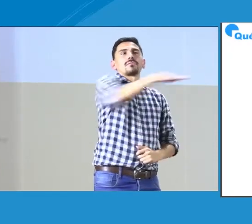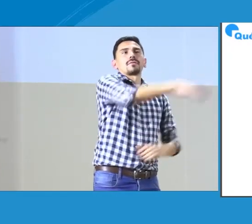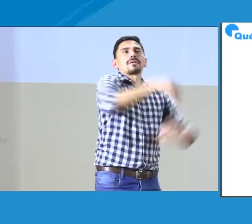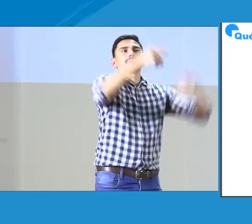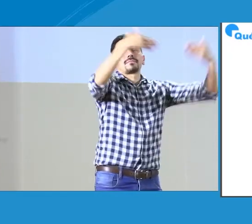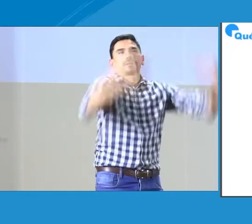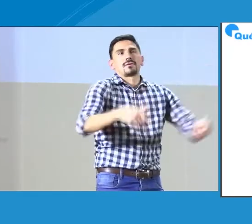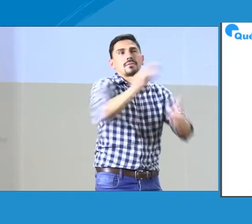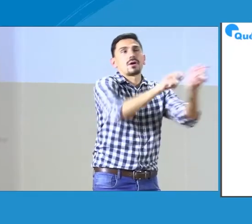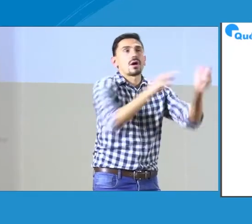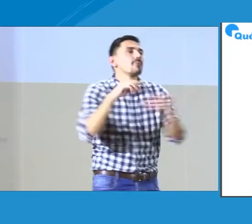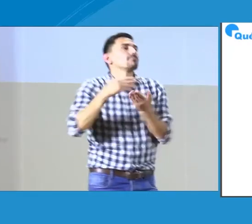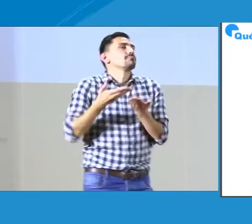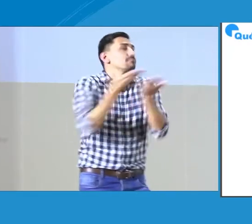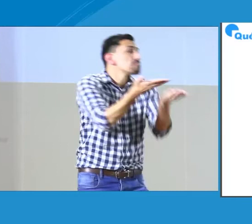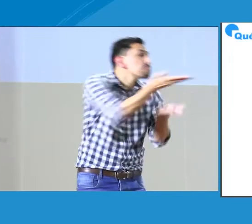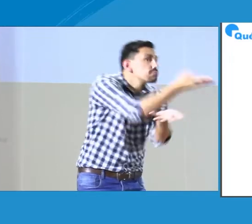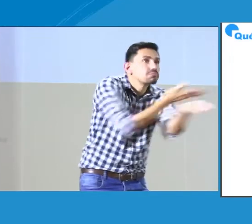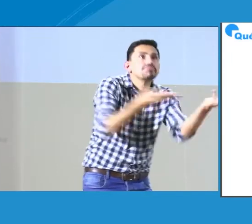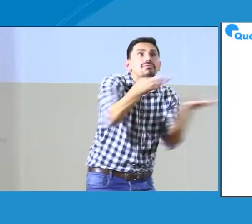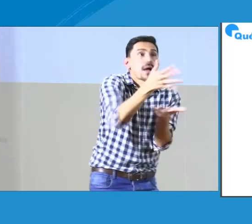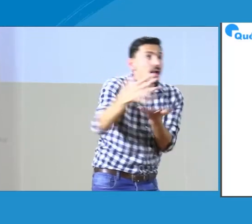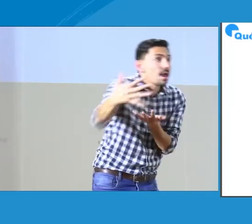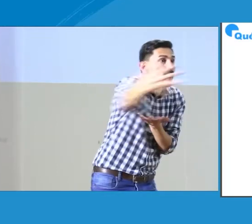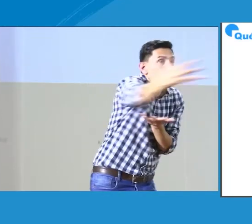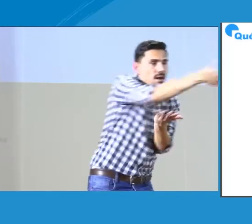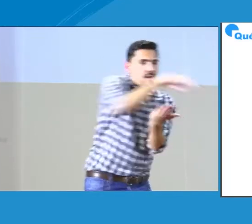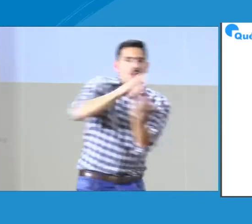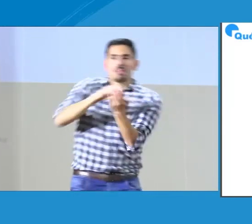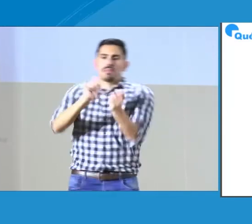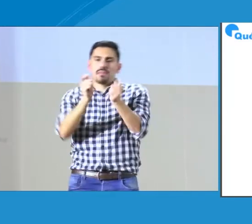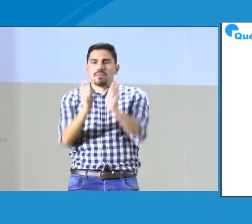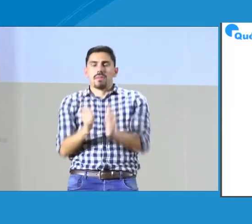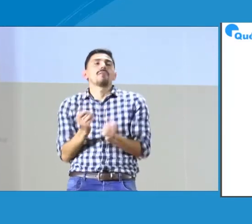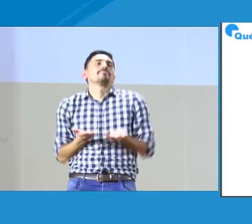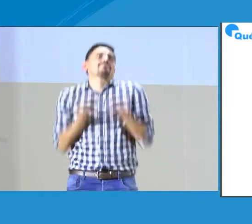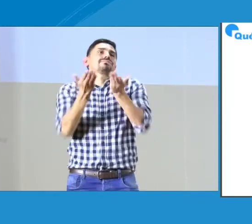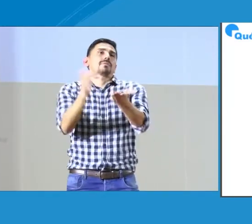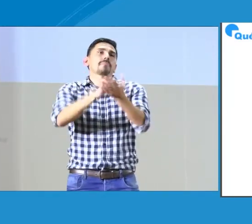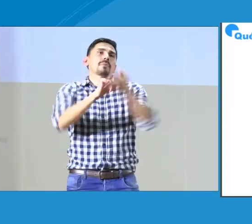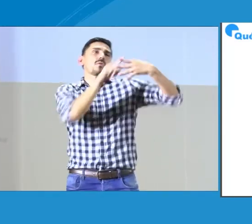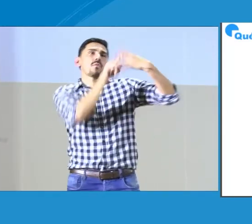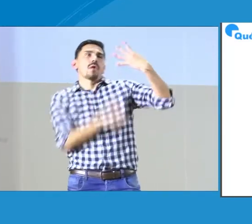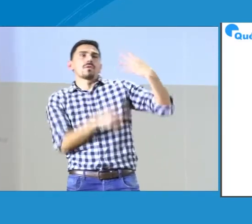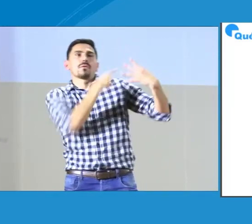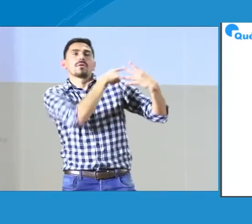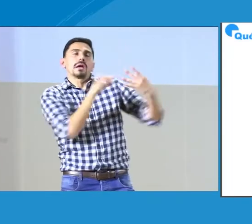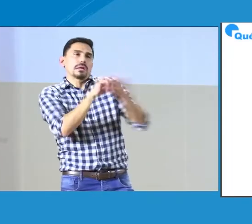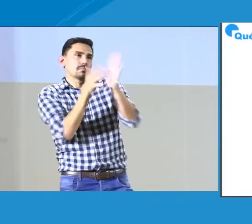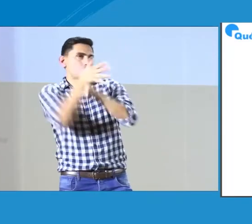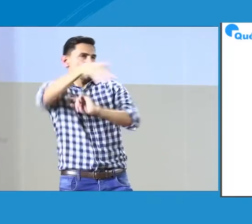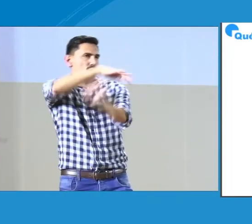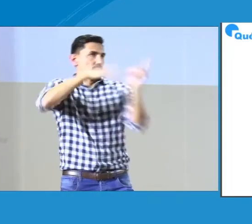entrega a las organizaciones de personas con discapacidad para que se comente y se puedan hacer algunos ajustes.